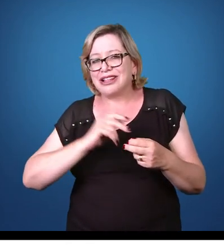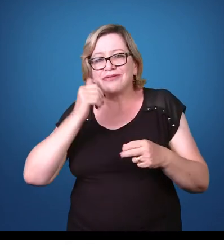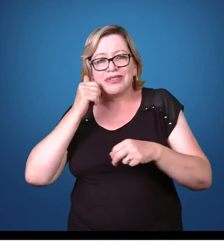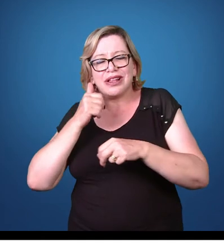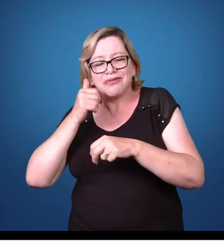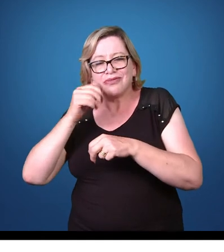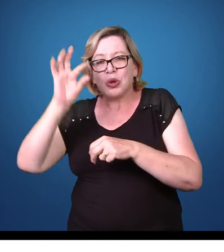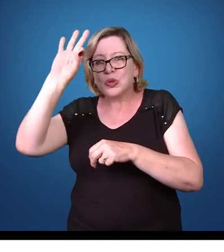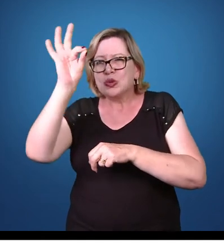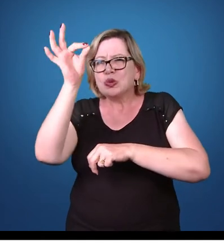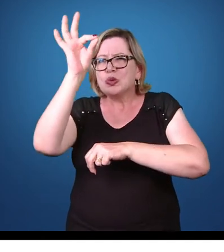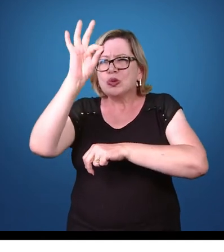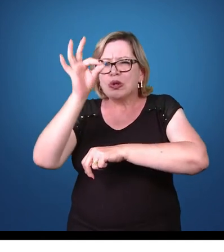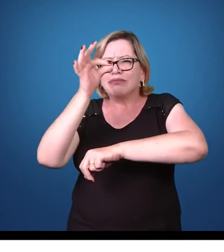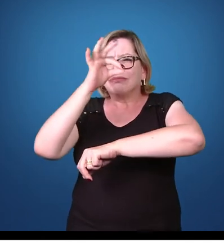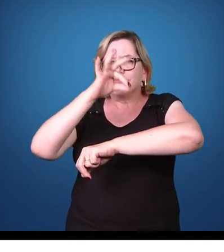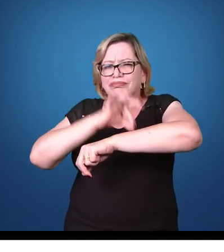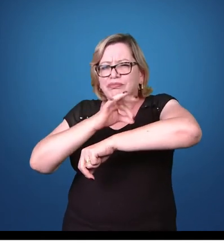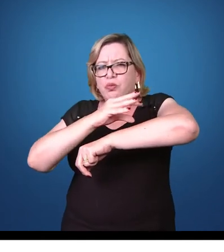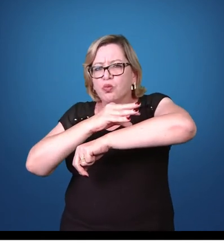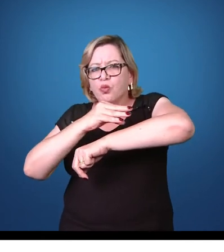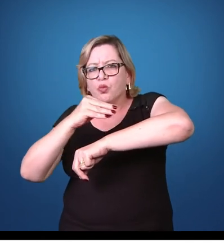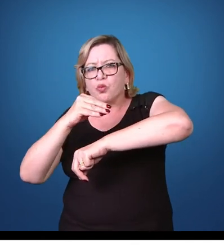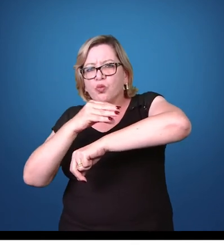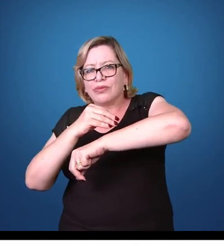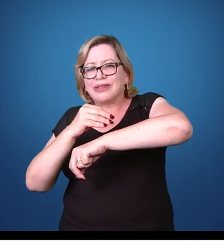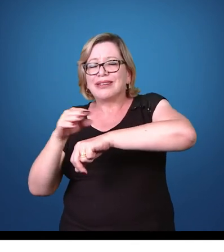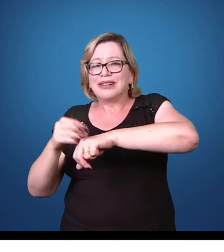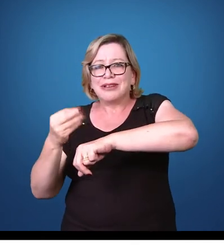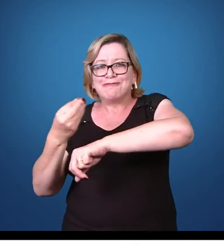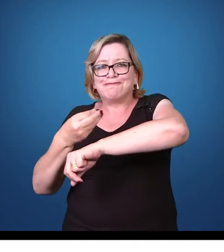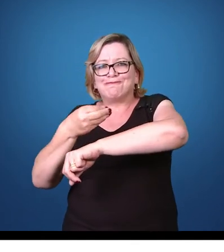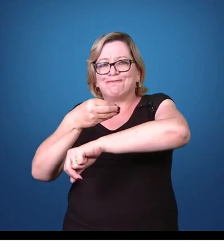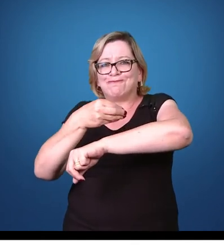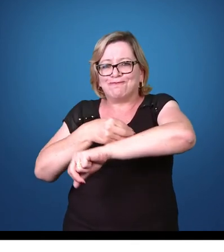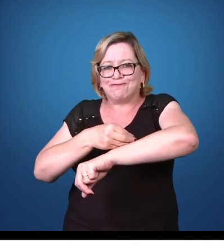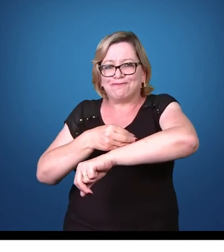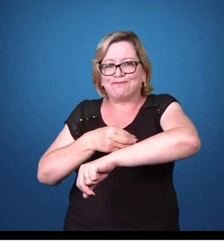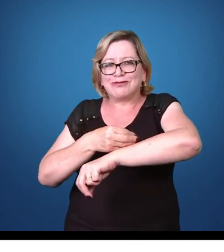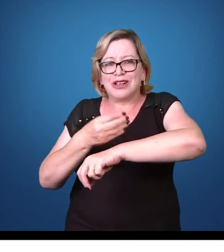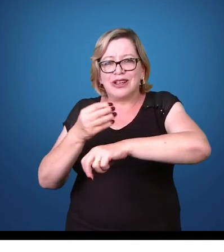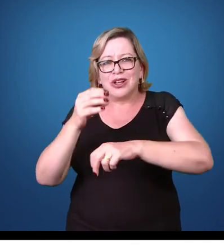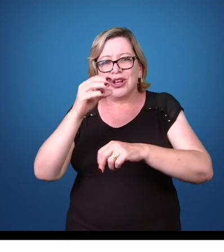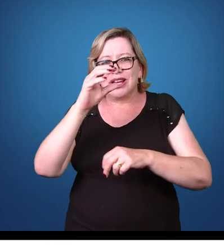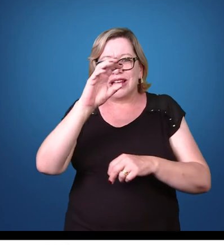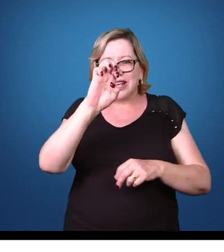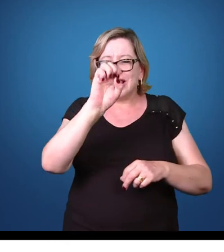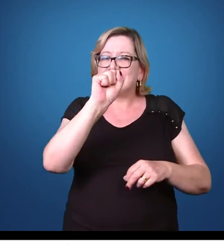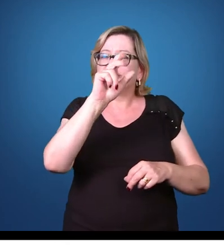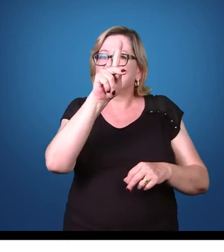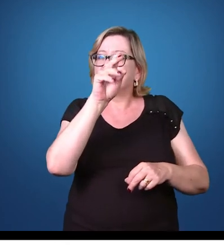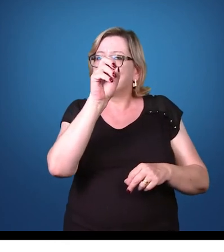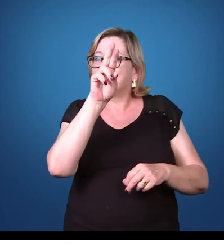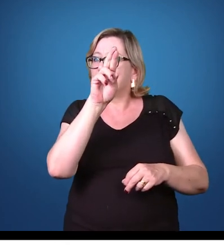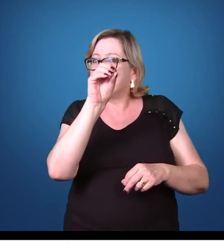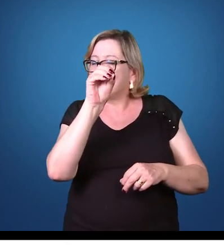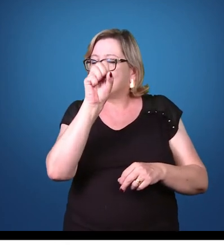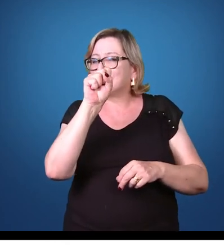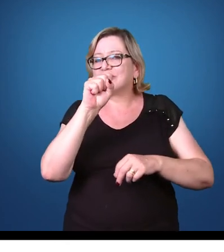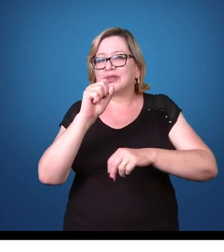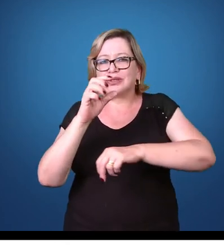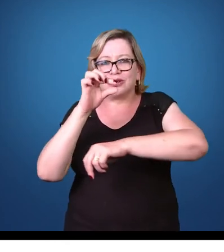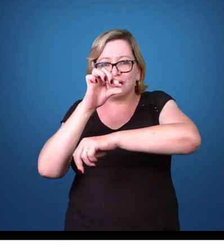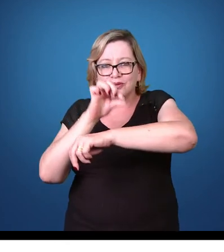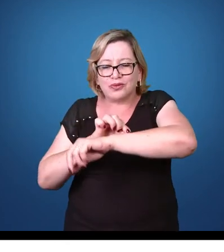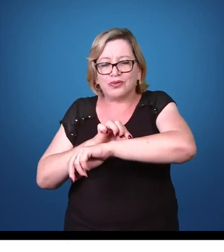hospedeiro humano a fim de sugar sangue e por conta disso as formas esporozoítas, no